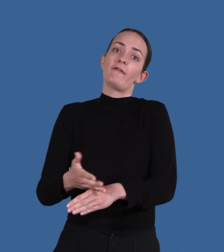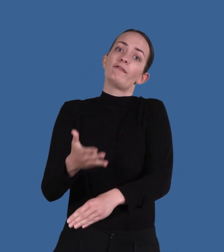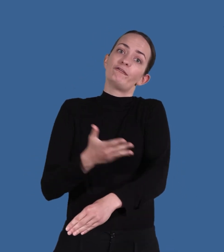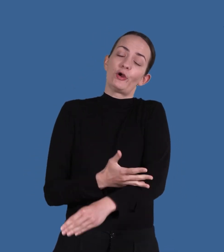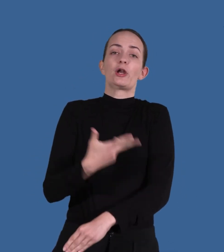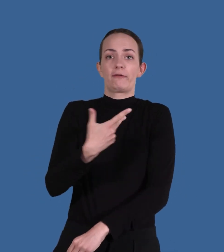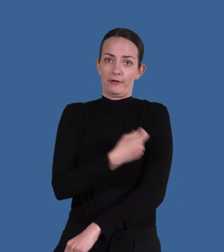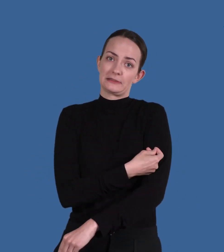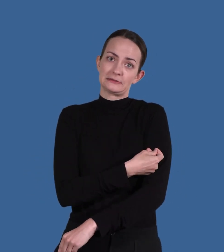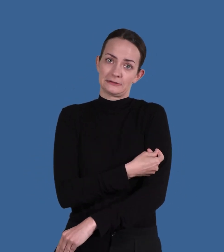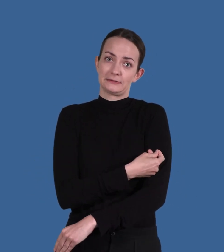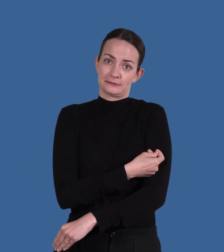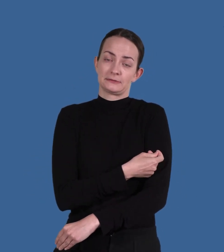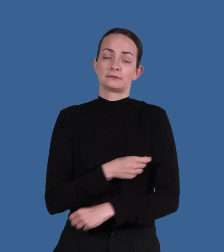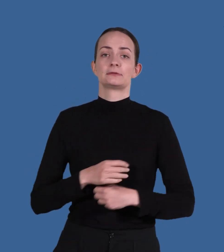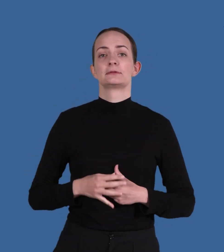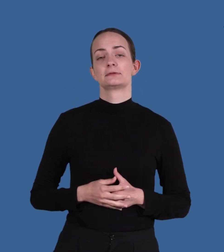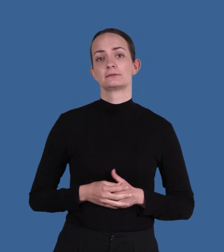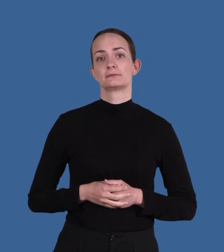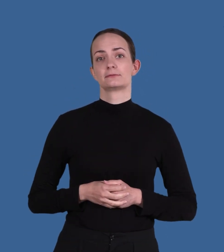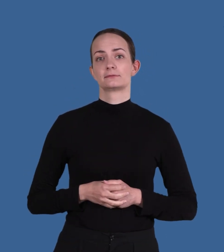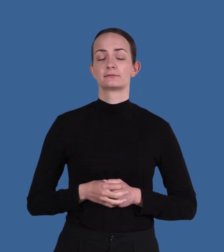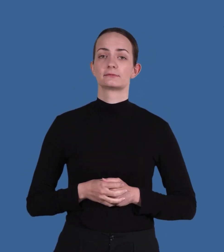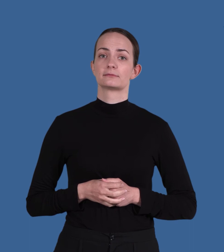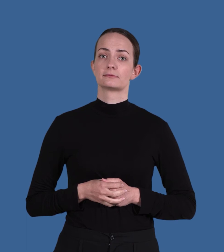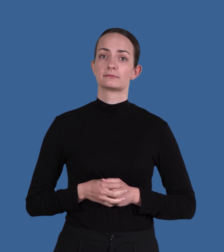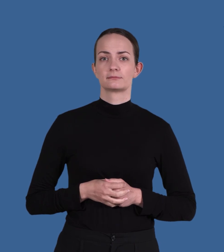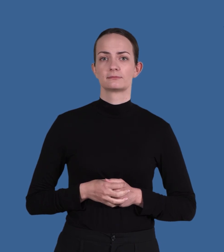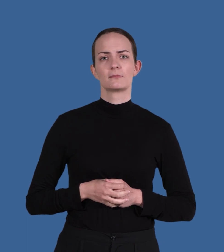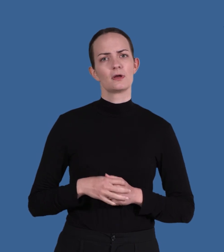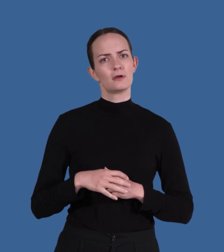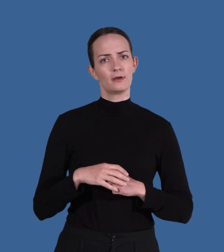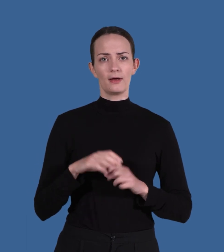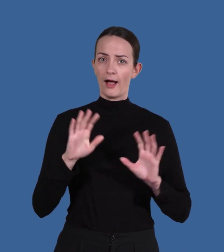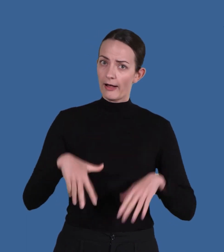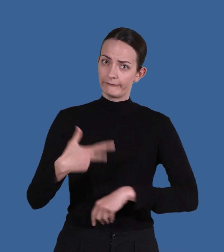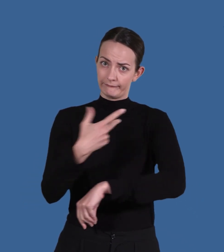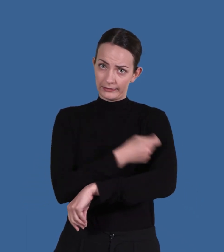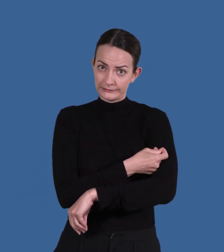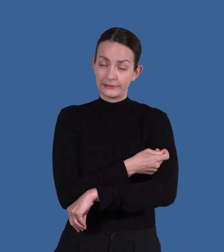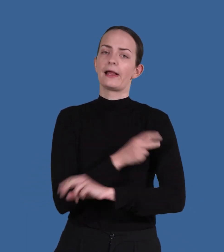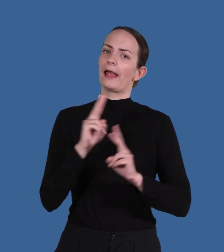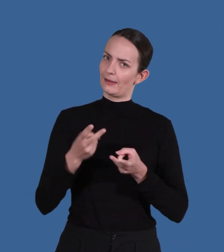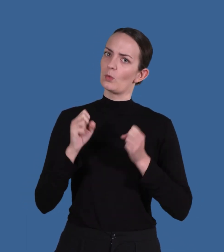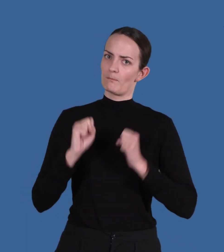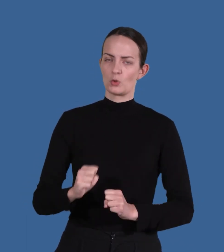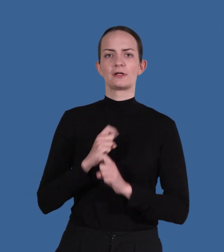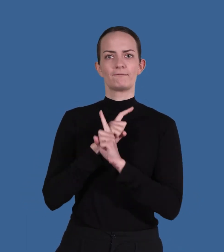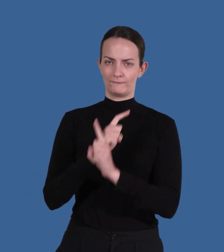Till exempel för att du blev smittad innan du vaccinerade dig Kom ihåg att fortsätta följa myndigheternas råd Även efter att du